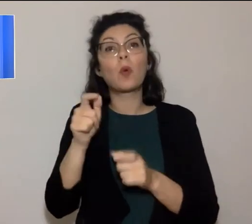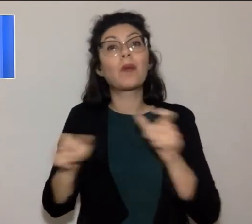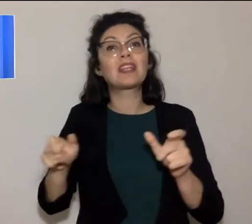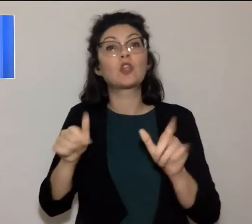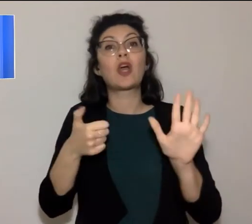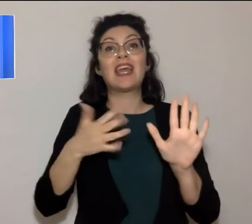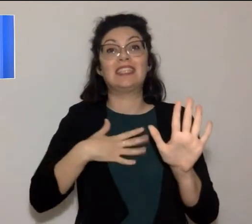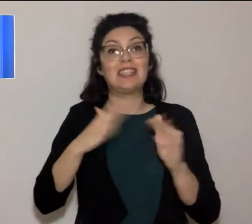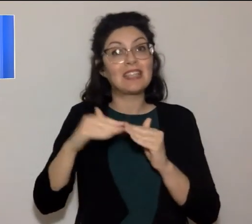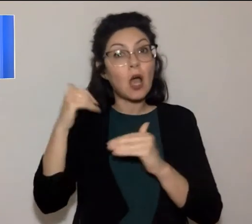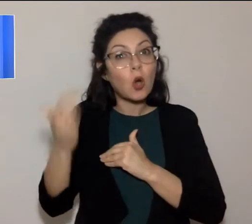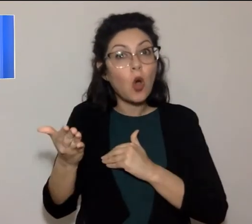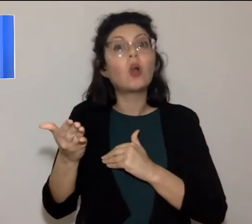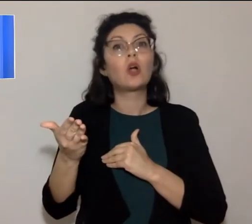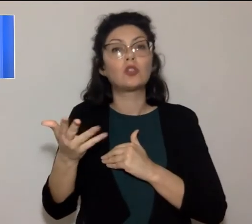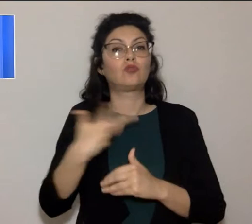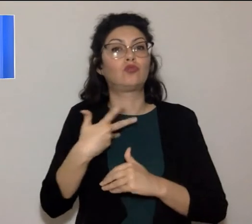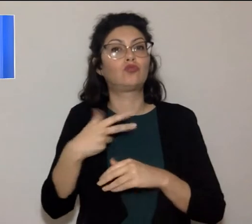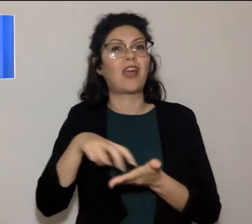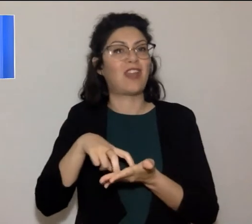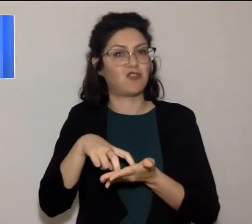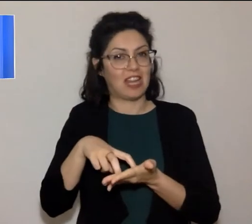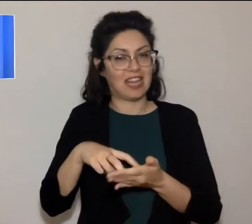e più con elevata fragilità.